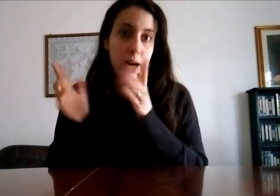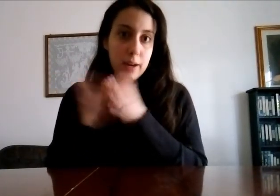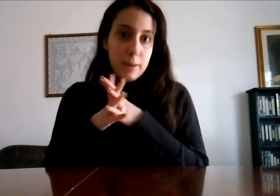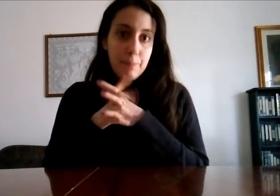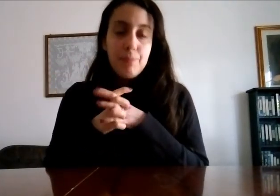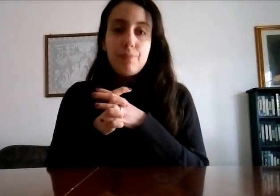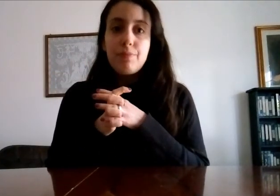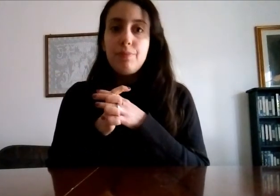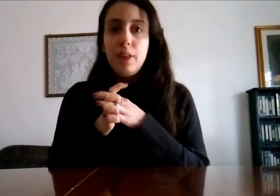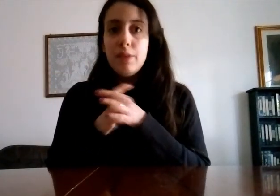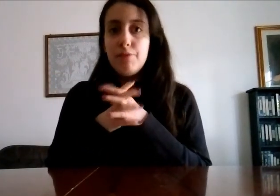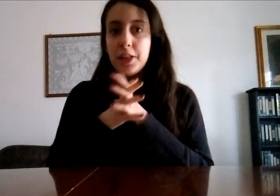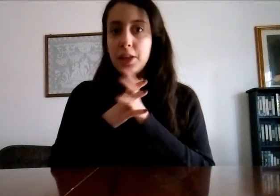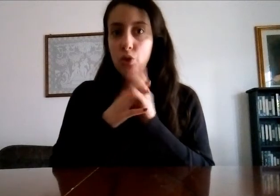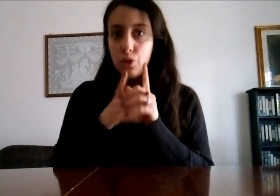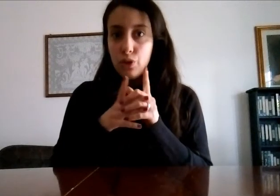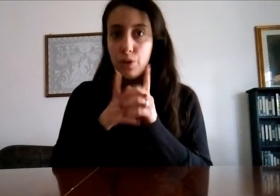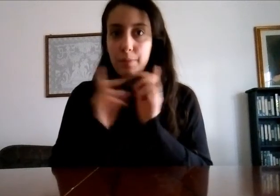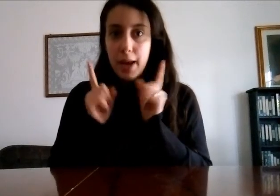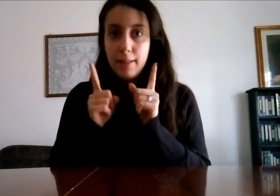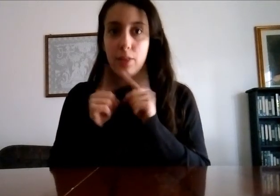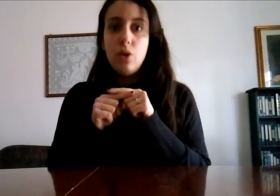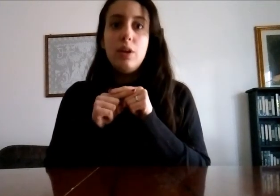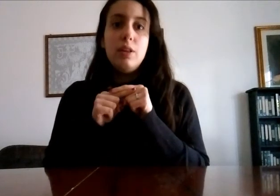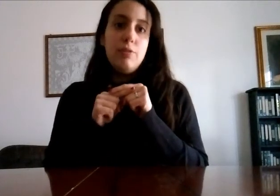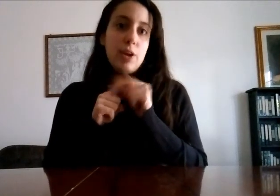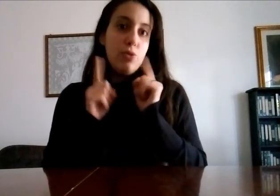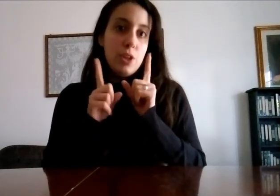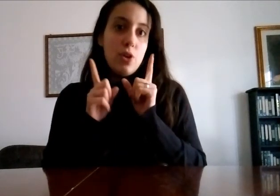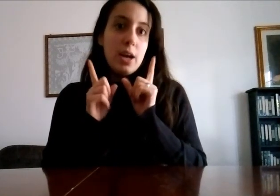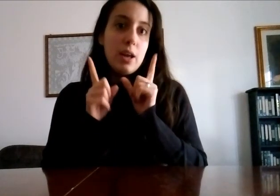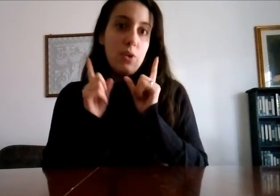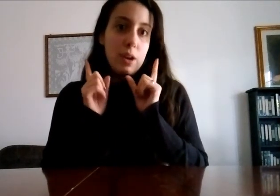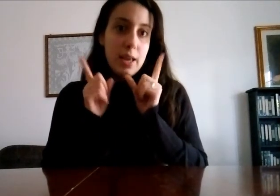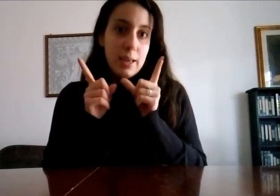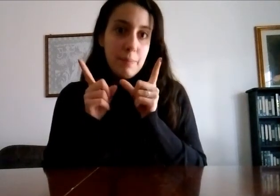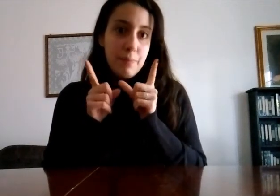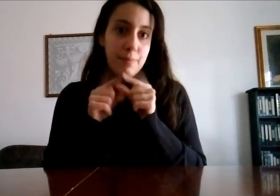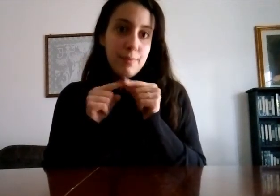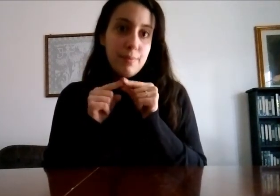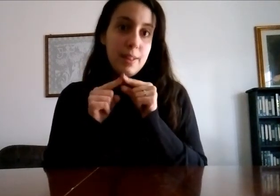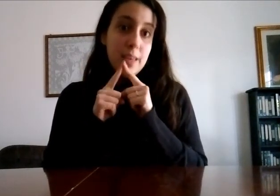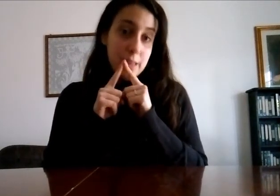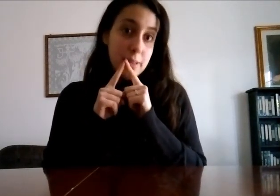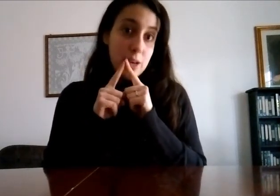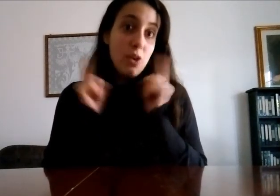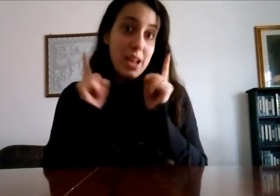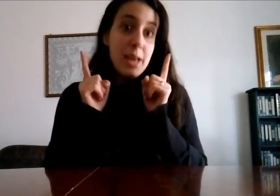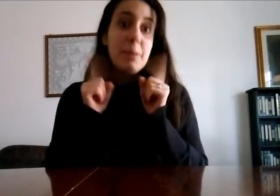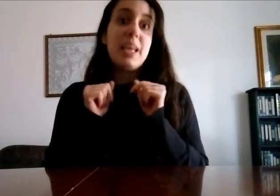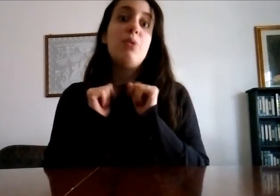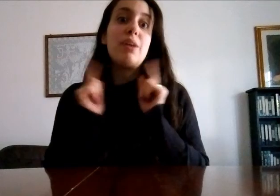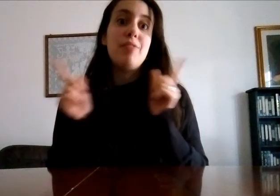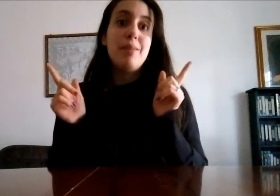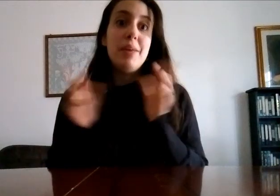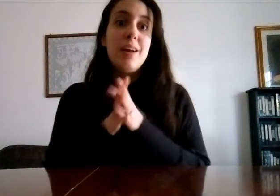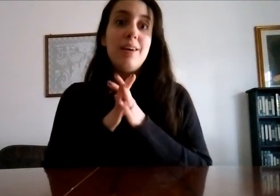cane infatti conto presto di fare un video anche con lei sì dico lei perché è una femmina